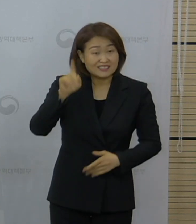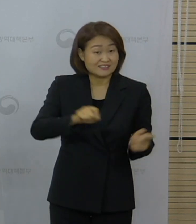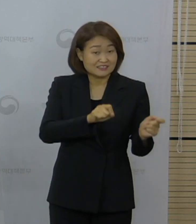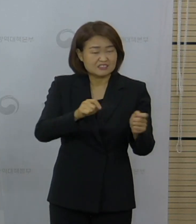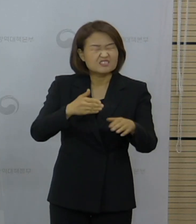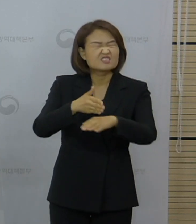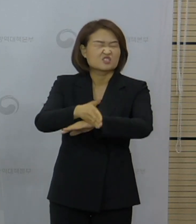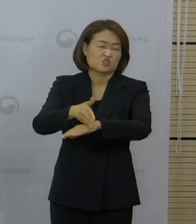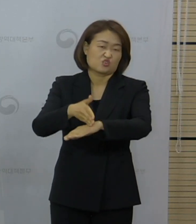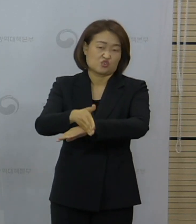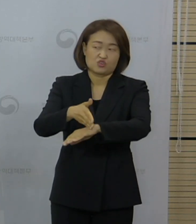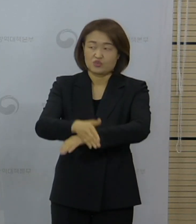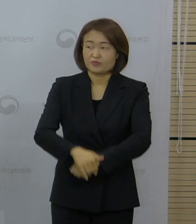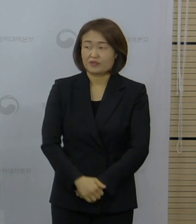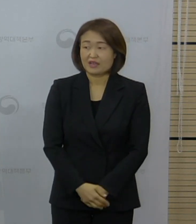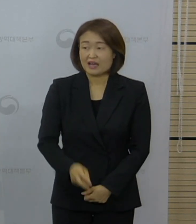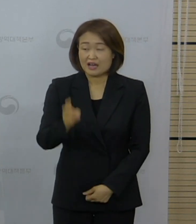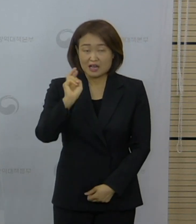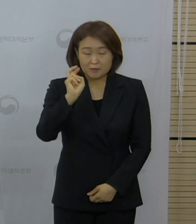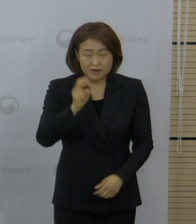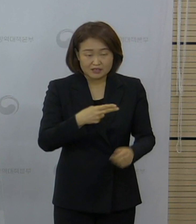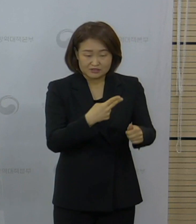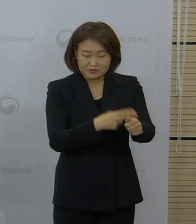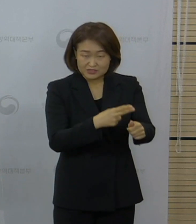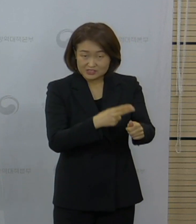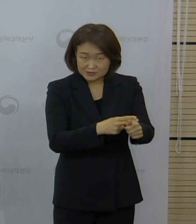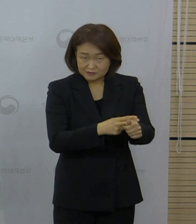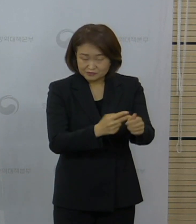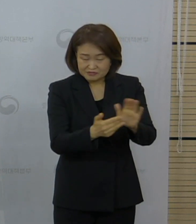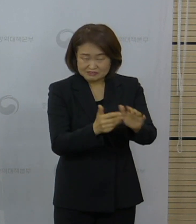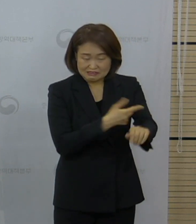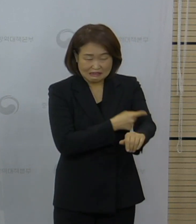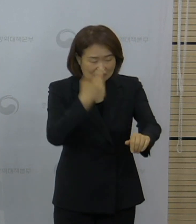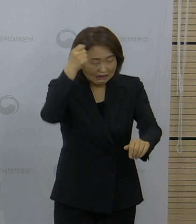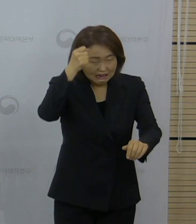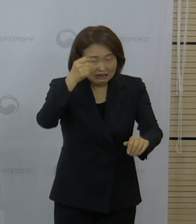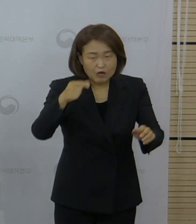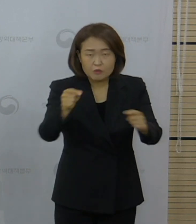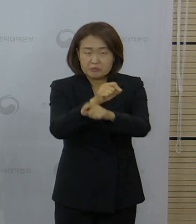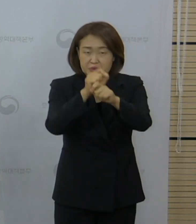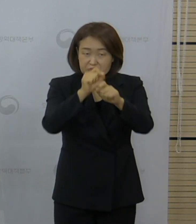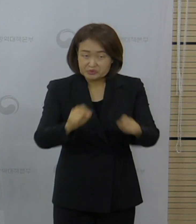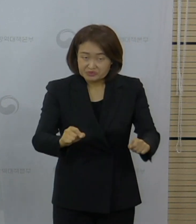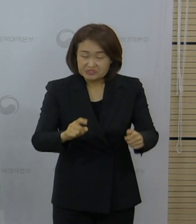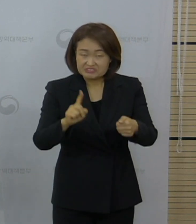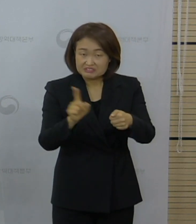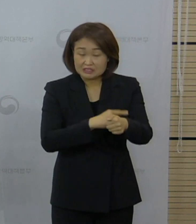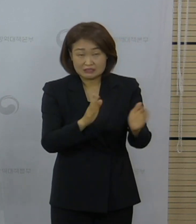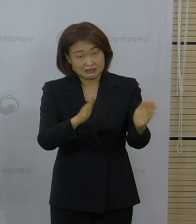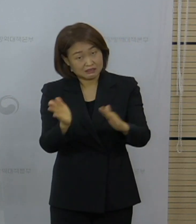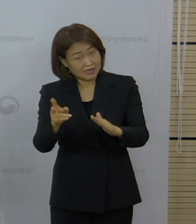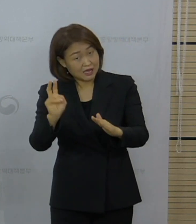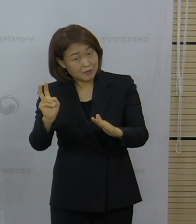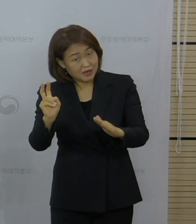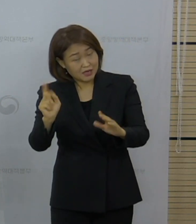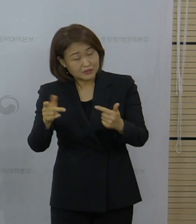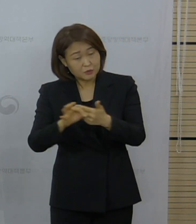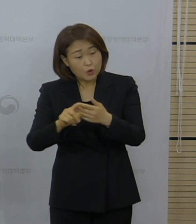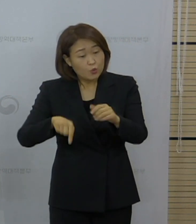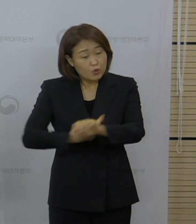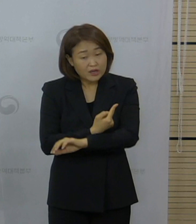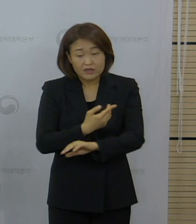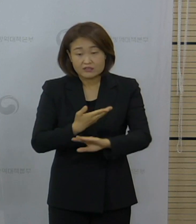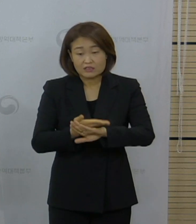등에 대한 일정이 보류됐다가 늦춰진 데 다른 영향인지 아니면 다른 이유가 더 있는지 궁금하다고 했고 앞으로 다른